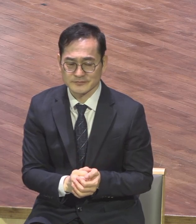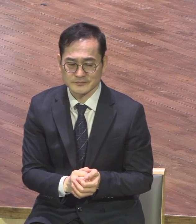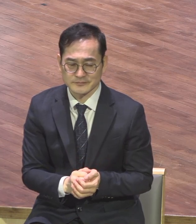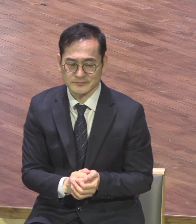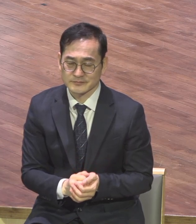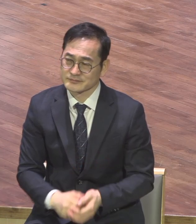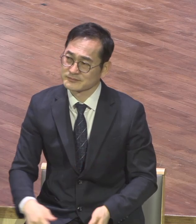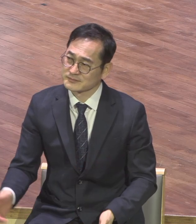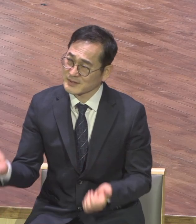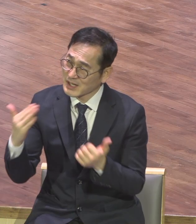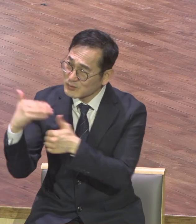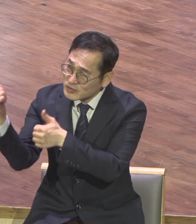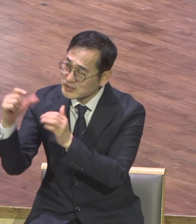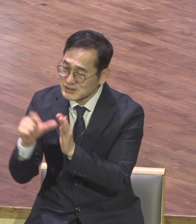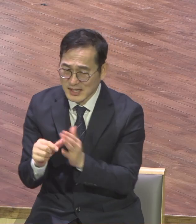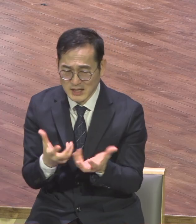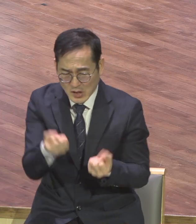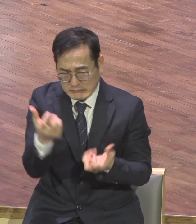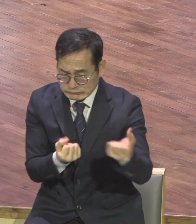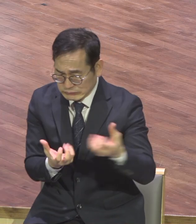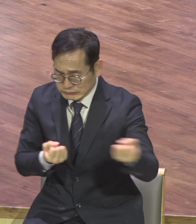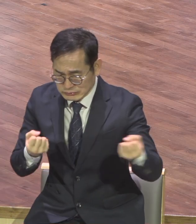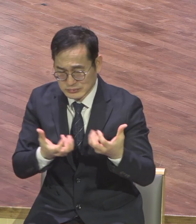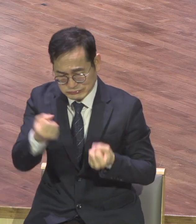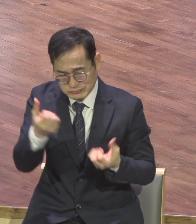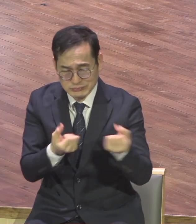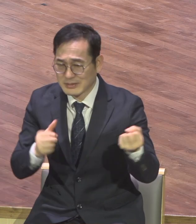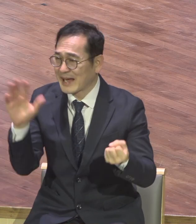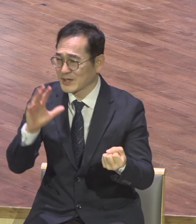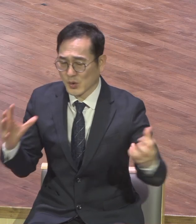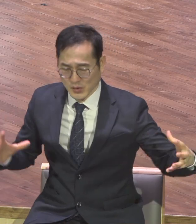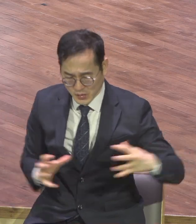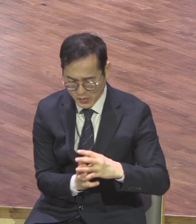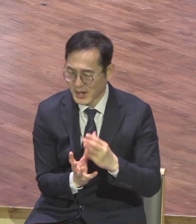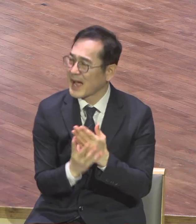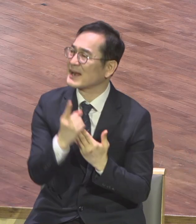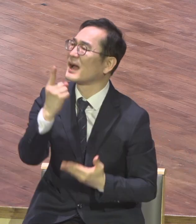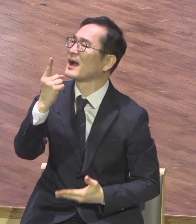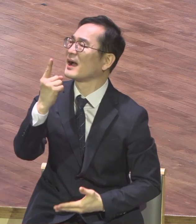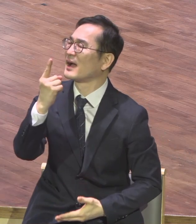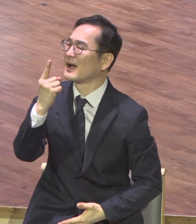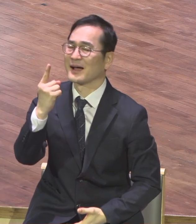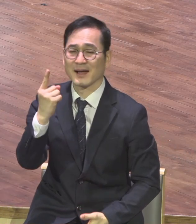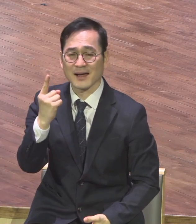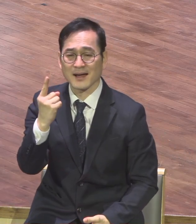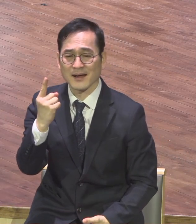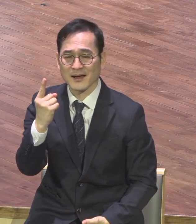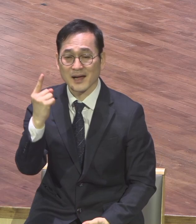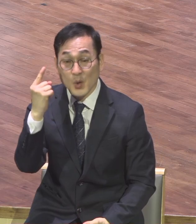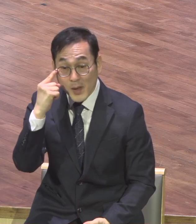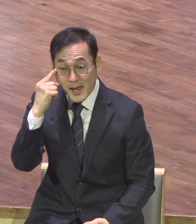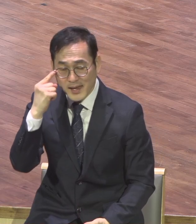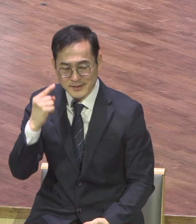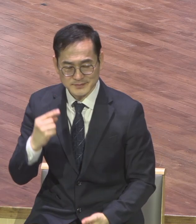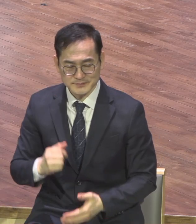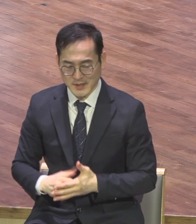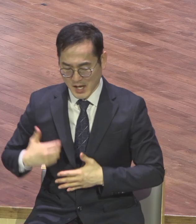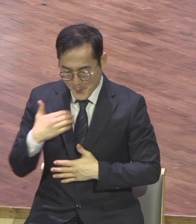받았다라고 밝히고 있습니다 하나의 몸으로 하나의 몸이 하나요 그랬잖아요 몸이 하나요 여기서 몸은요 교회를